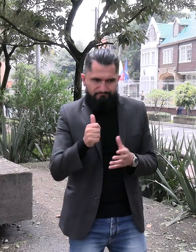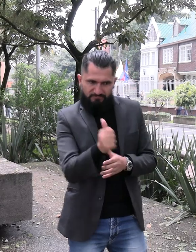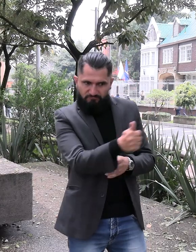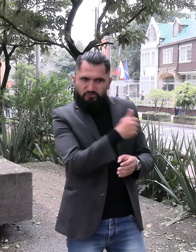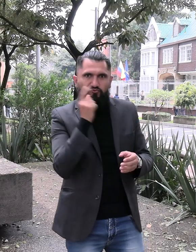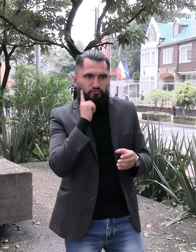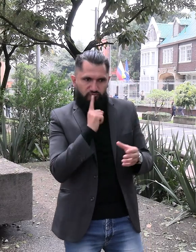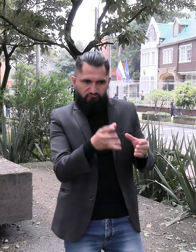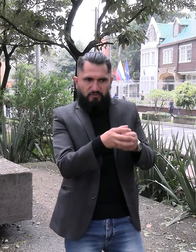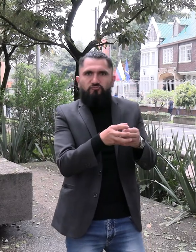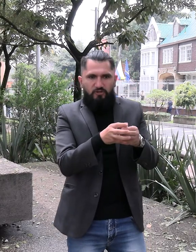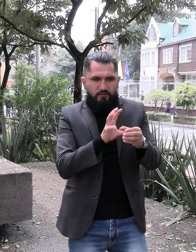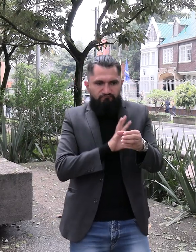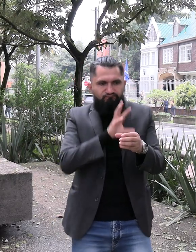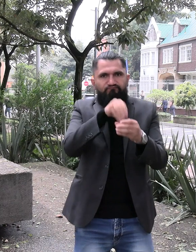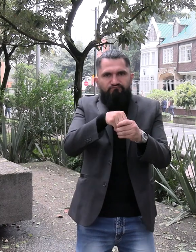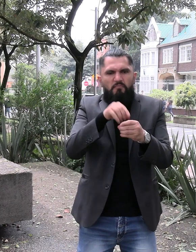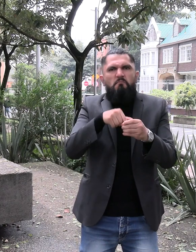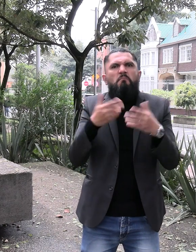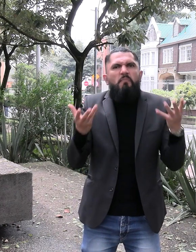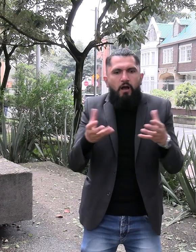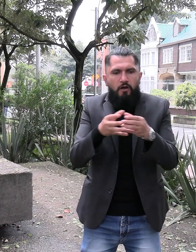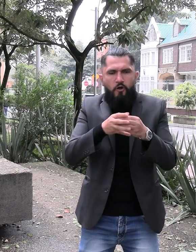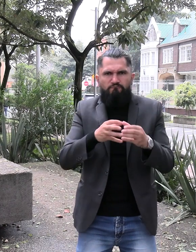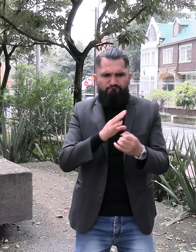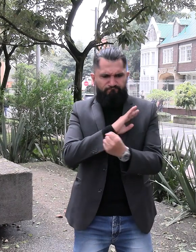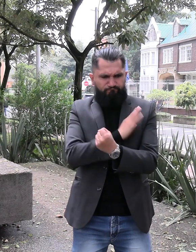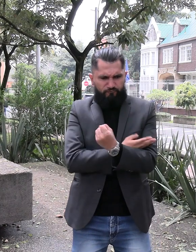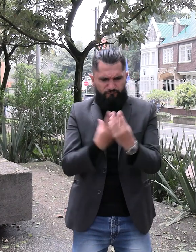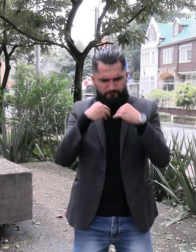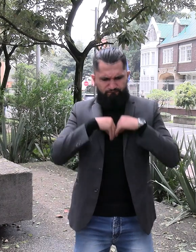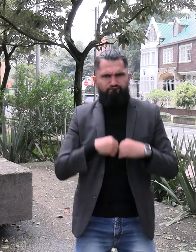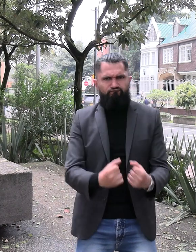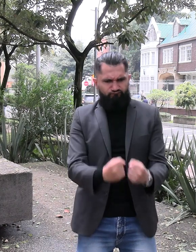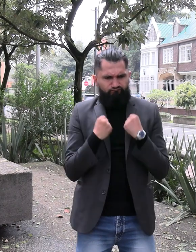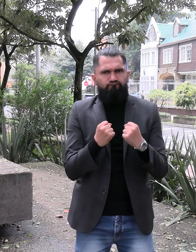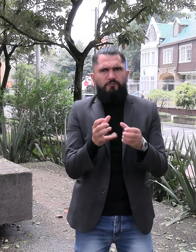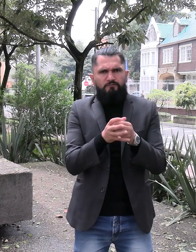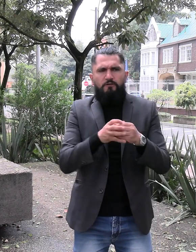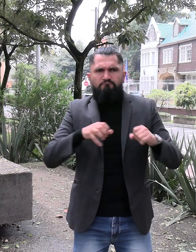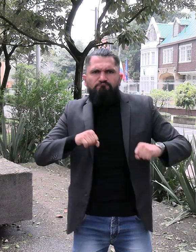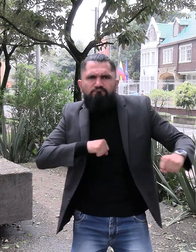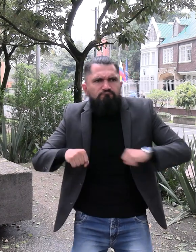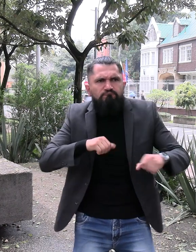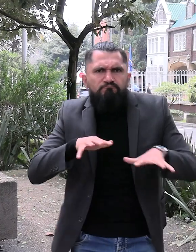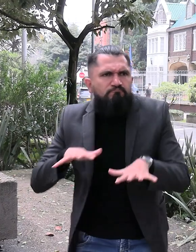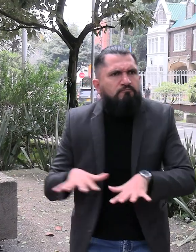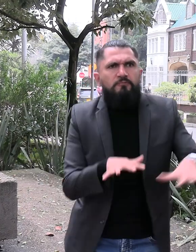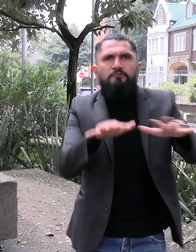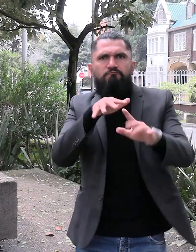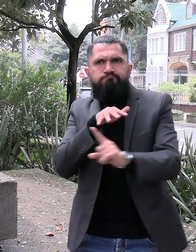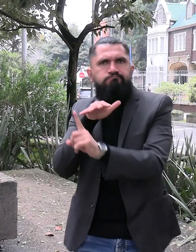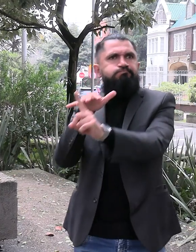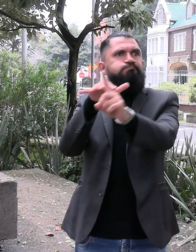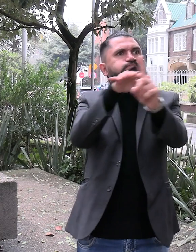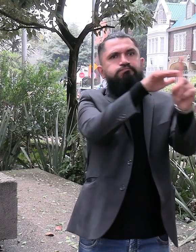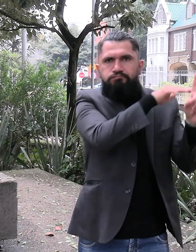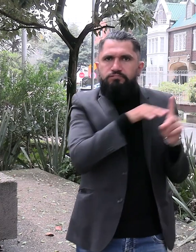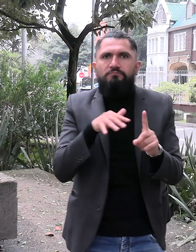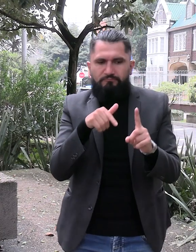argumentos y opinión crítica en distintos espacios, provocando el fortalecimiento de las asociaciones y la incidencia